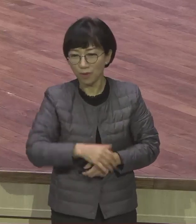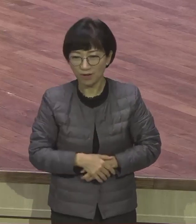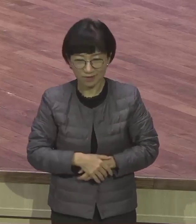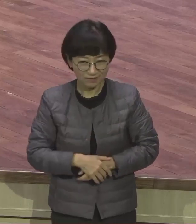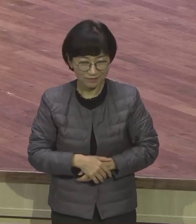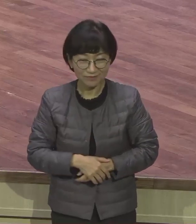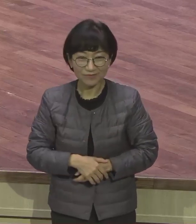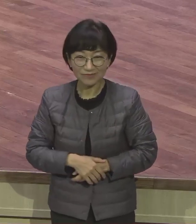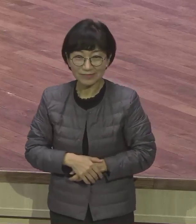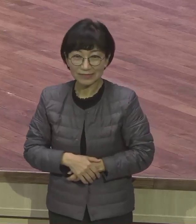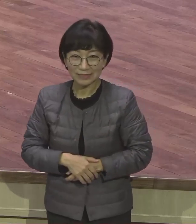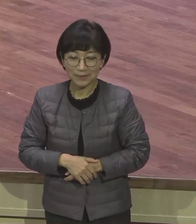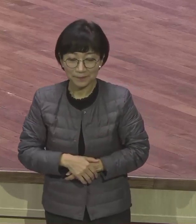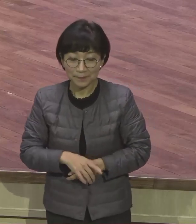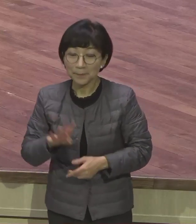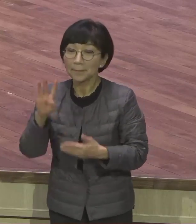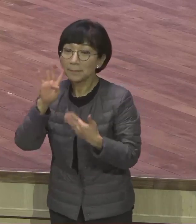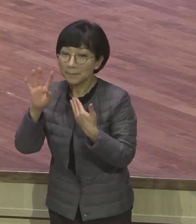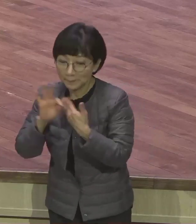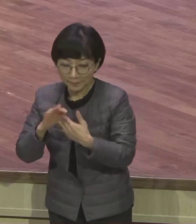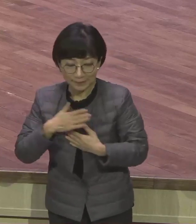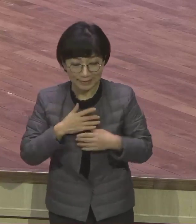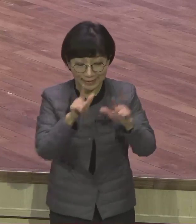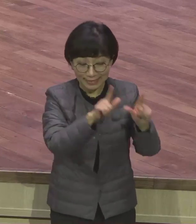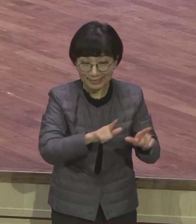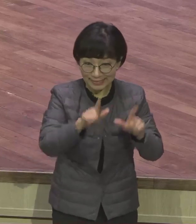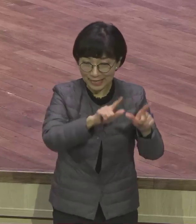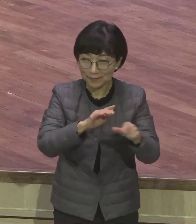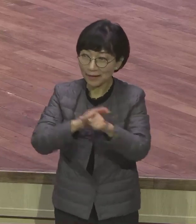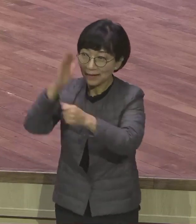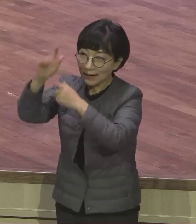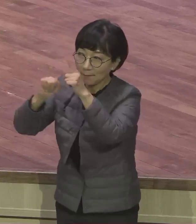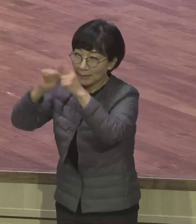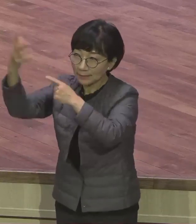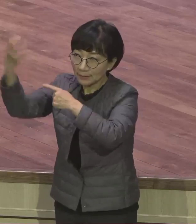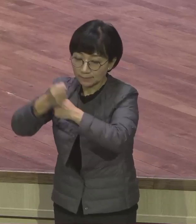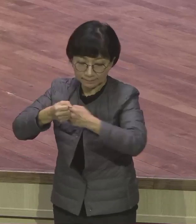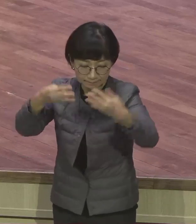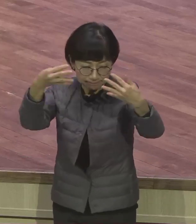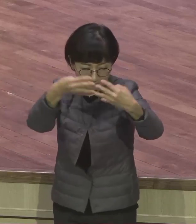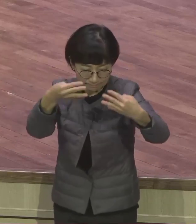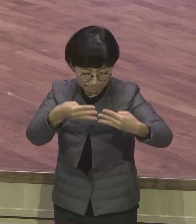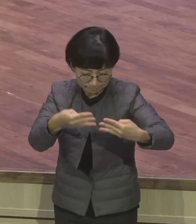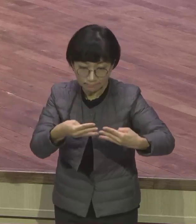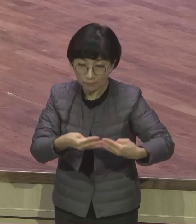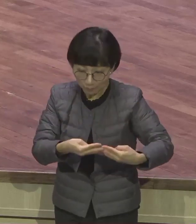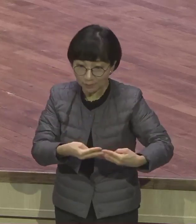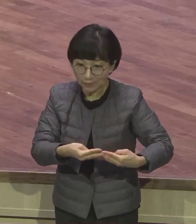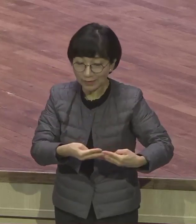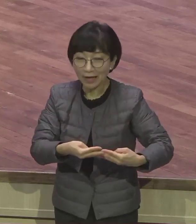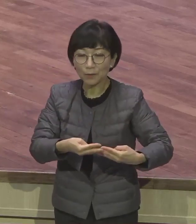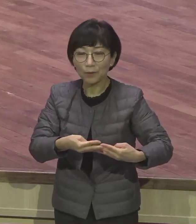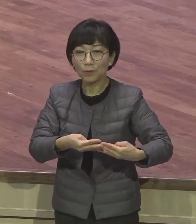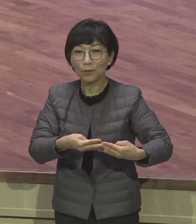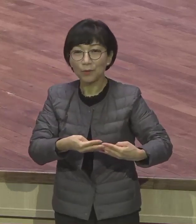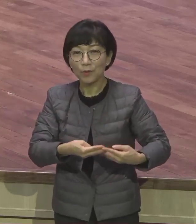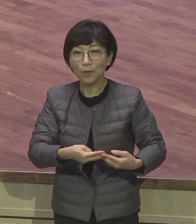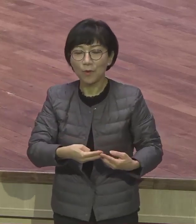삶 속에 말씀을 적용 안 해서 그렇지 이 말씀을 실제로 삶 속에 적용을 해서 살아계신